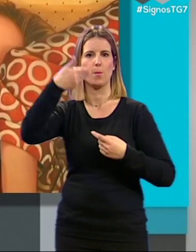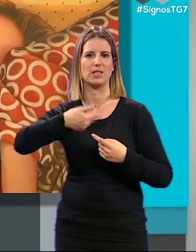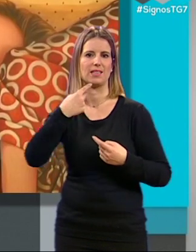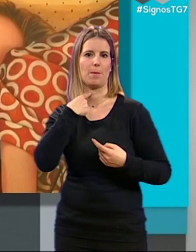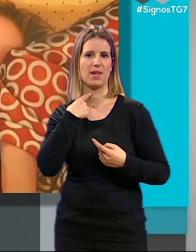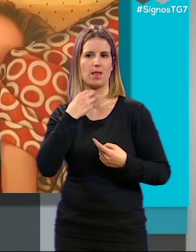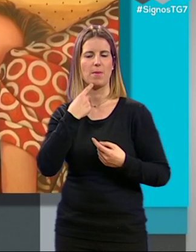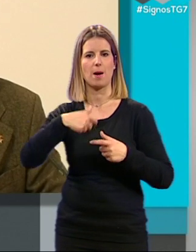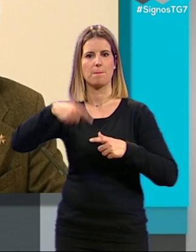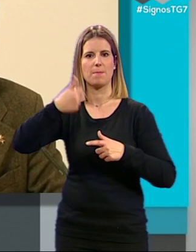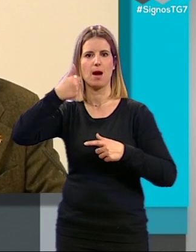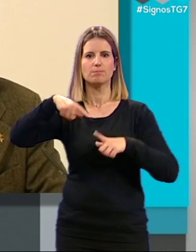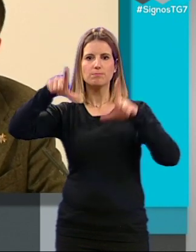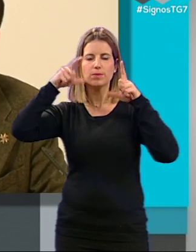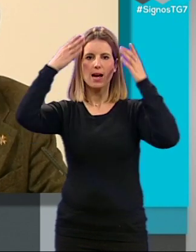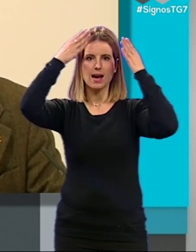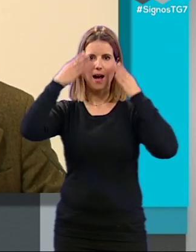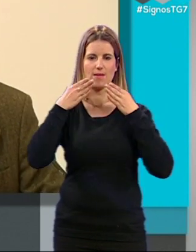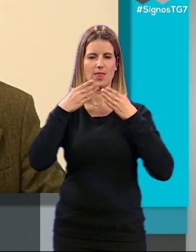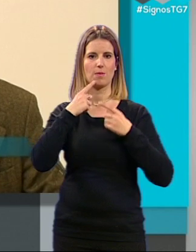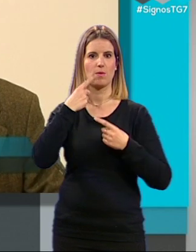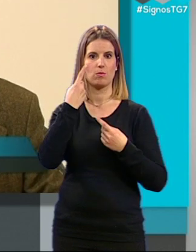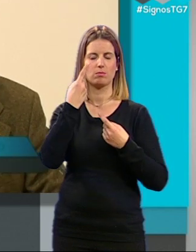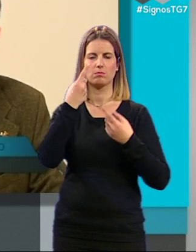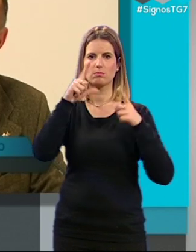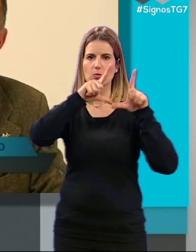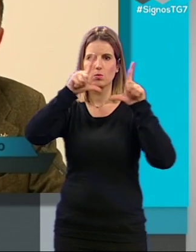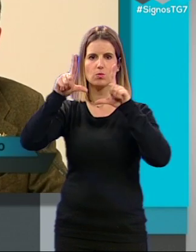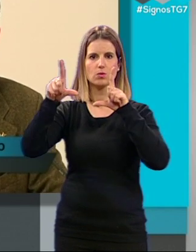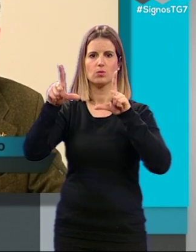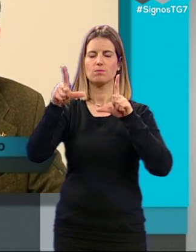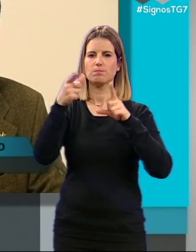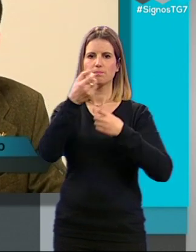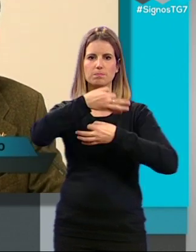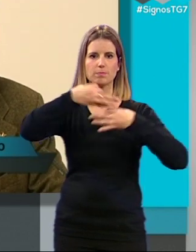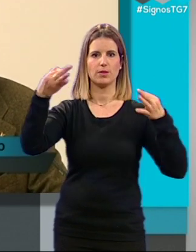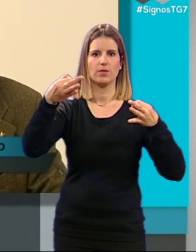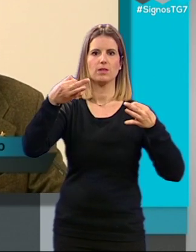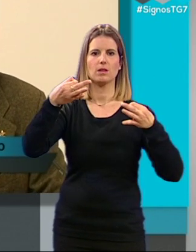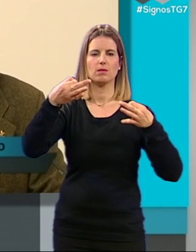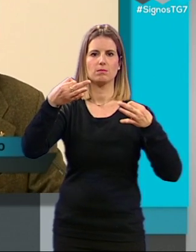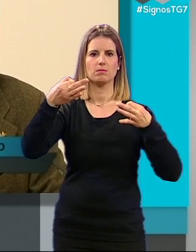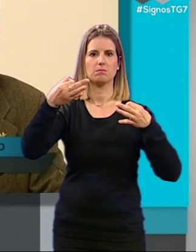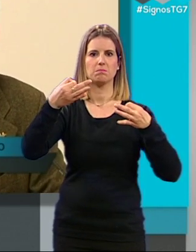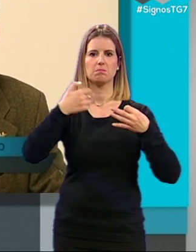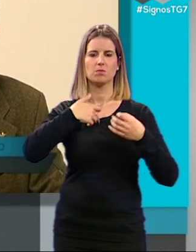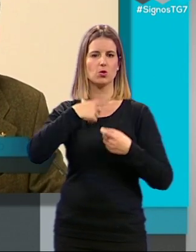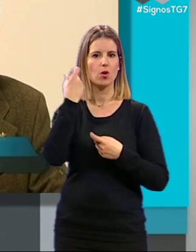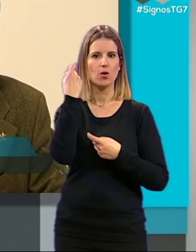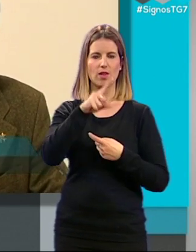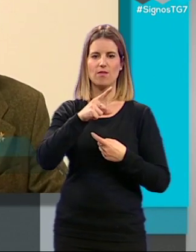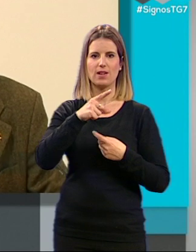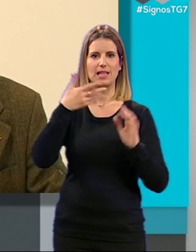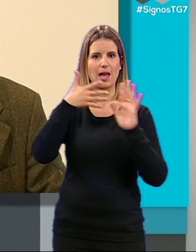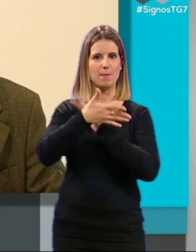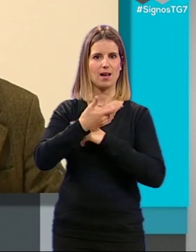cabeza y el rostro Su obra es tan extraordinaria de verdad que se explica sola yo no necesito decir nada por